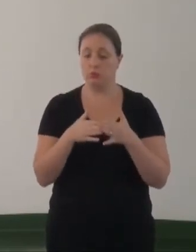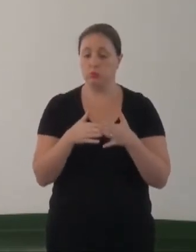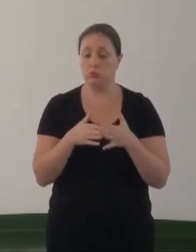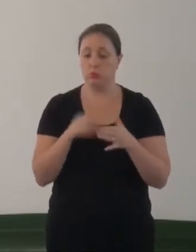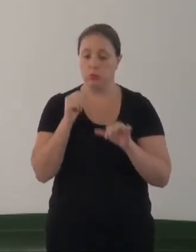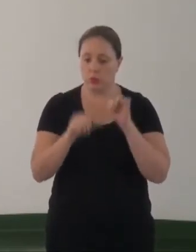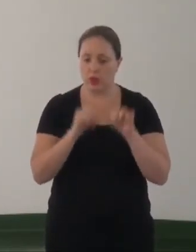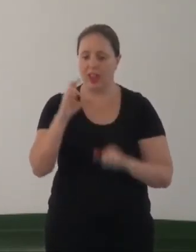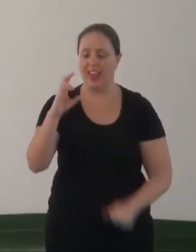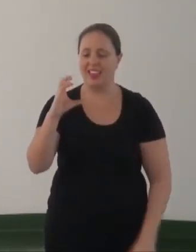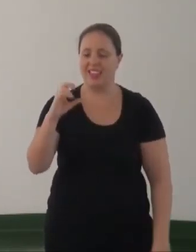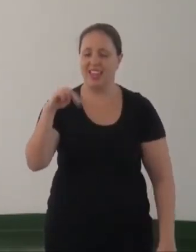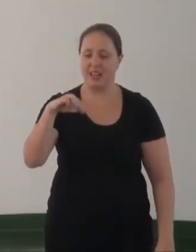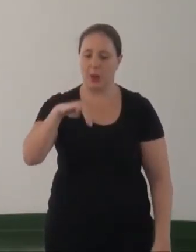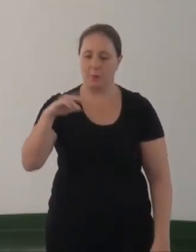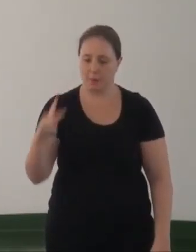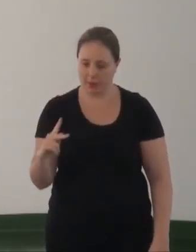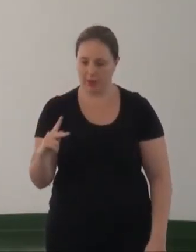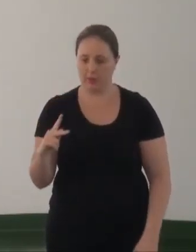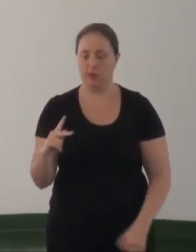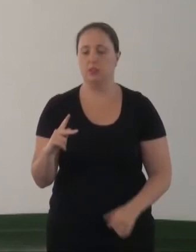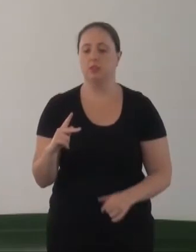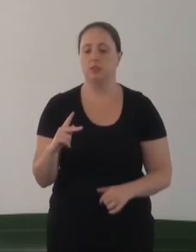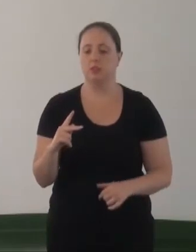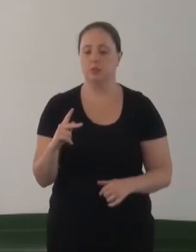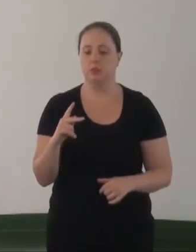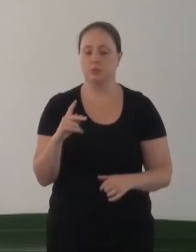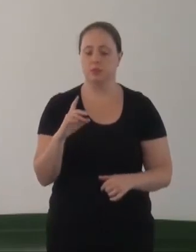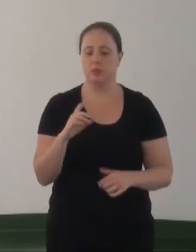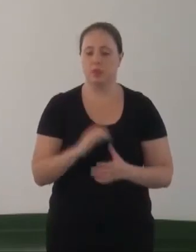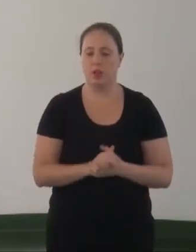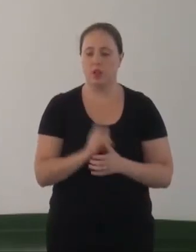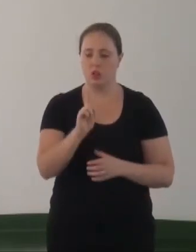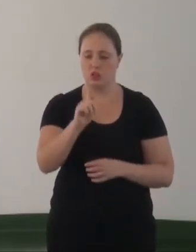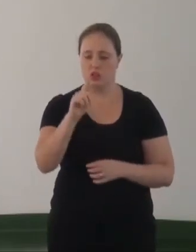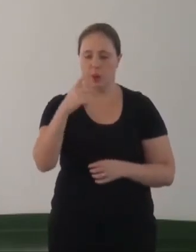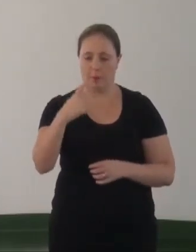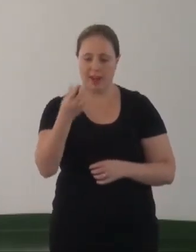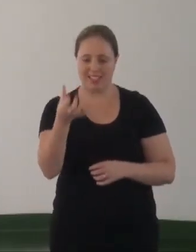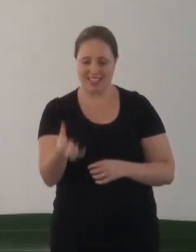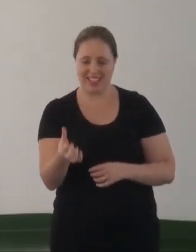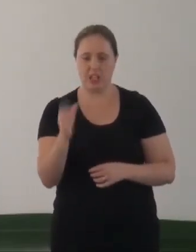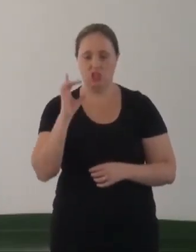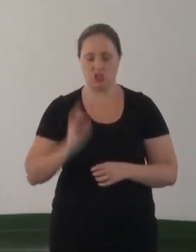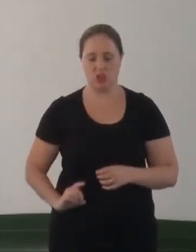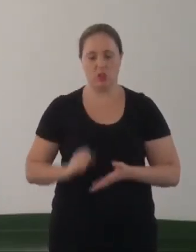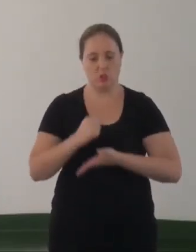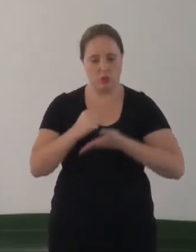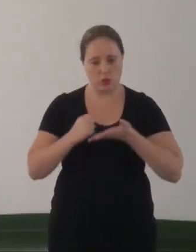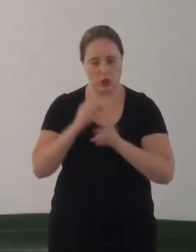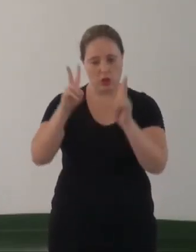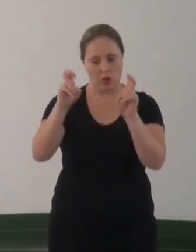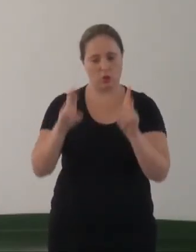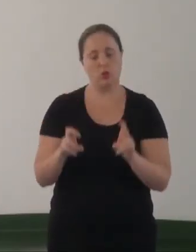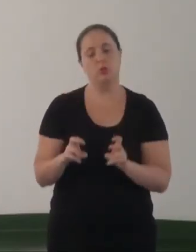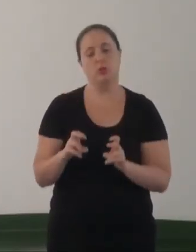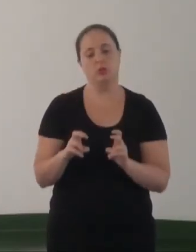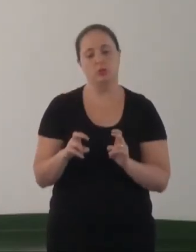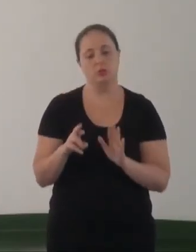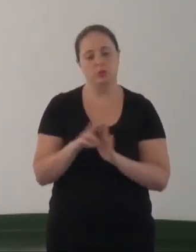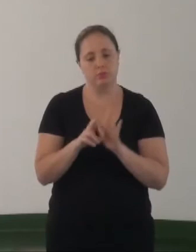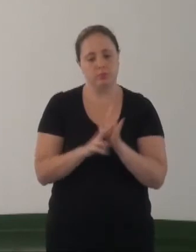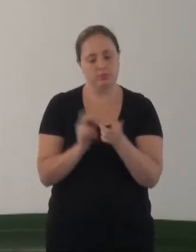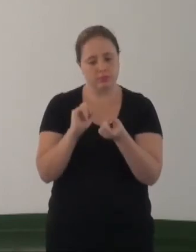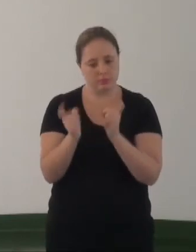proposto pelo CNMP por intermédio do GT 6 da Comissão de Direitos Fundamentais relativo à regulamentação